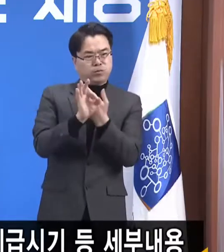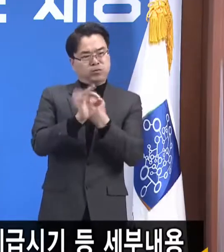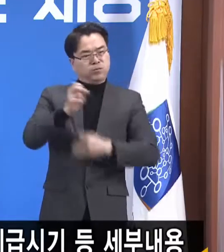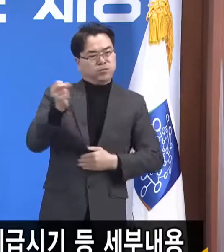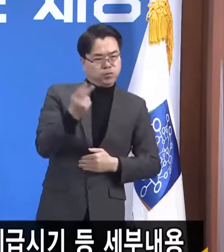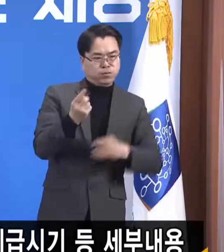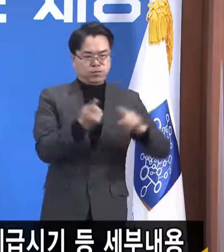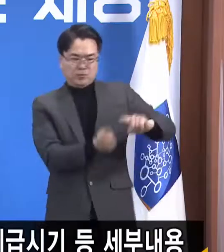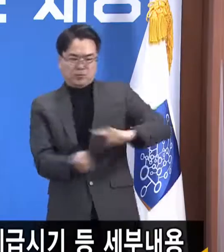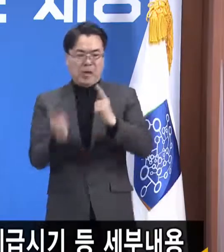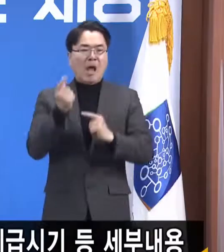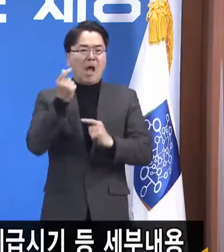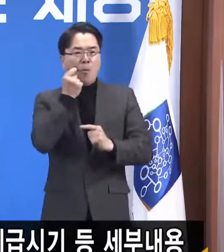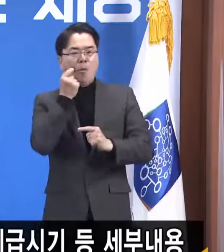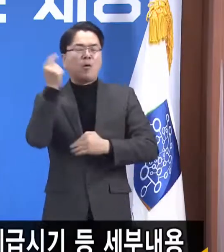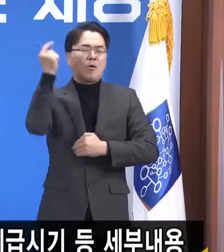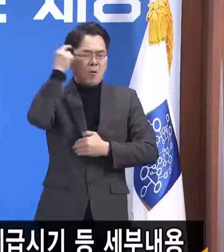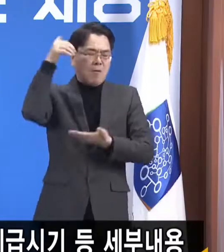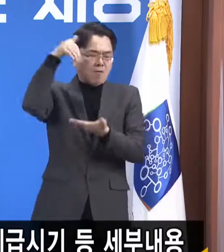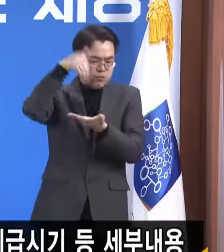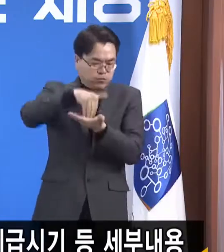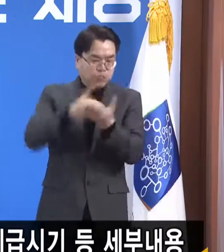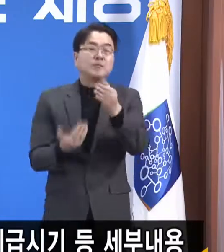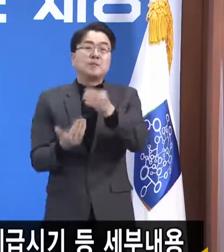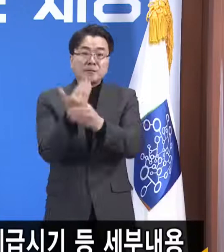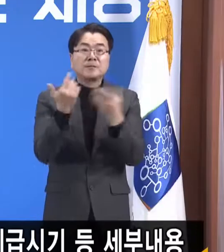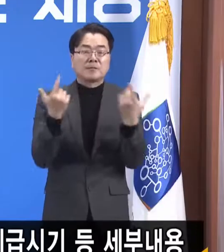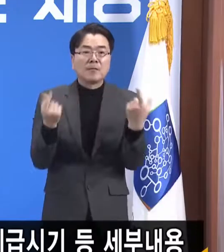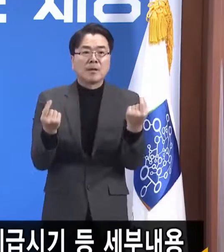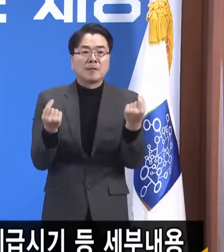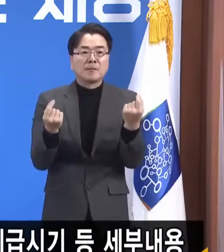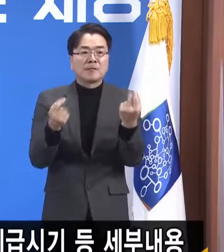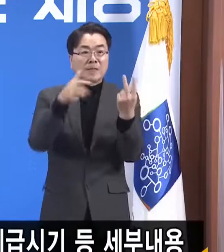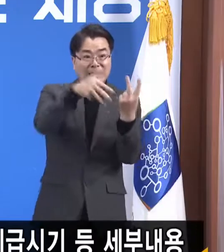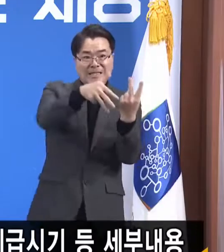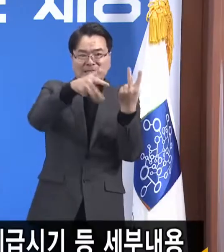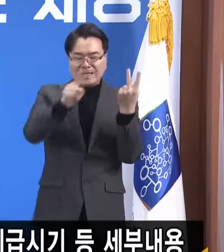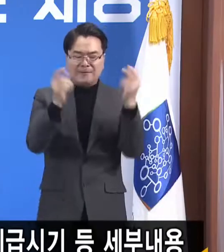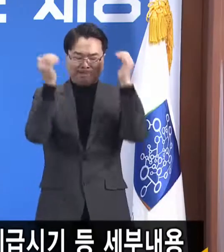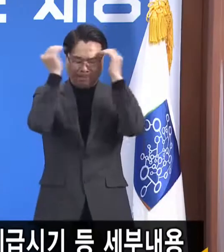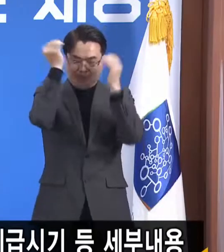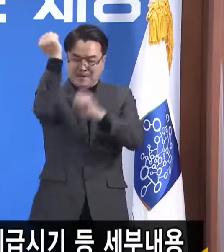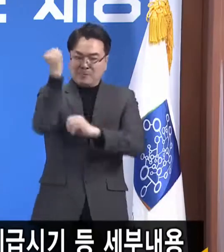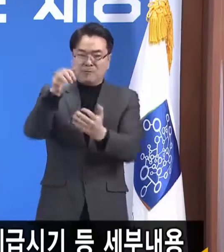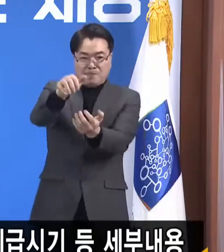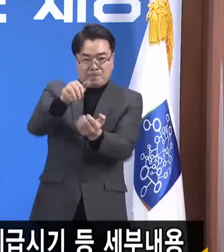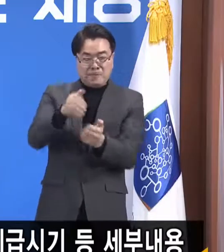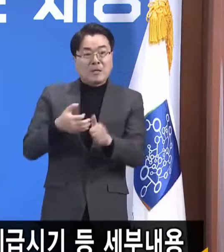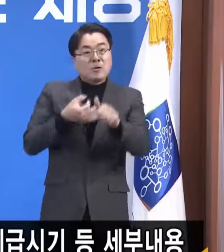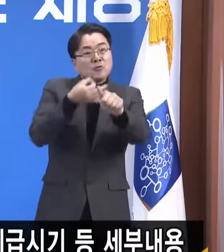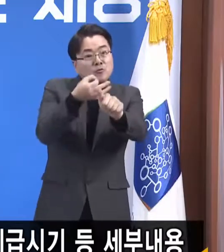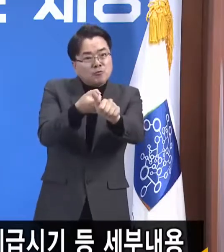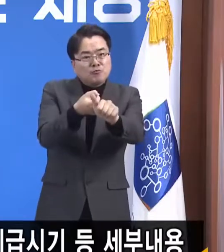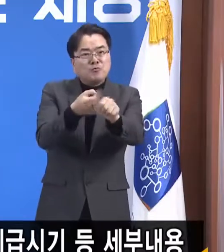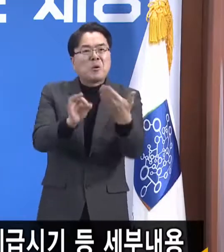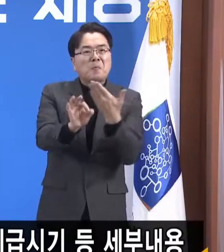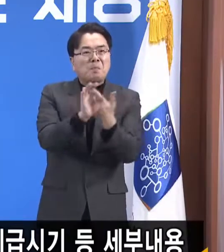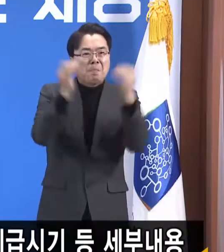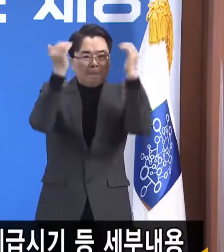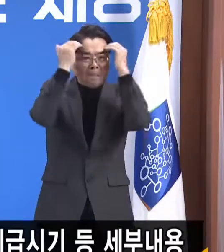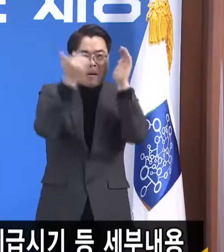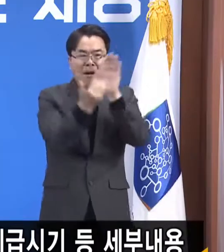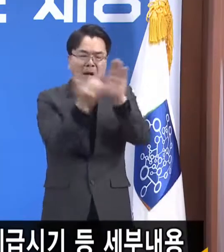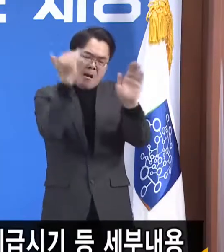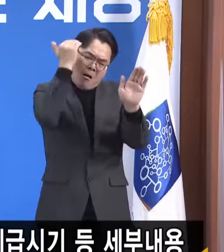후회할 수밖에 없을 겁니다. 2차 재난기본소득 지급으로 방역 위험이 증가할지 모른다는 우려가